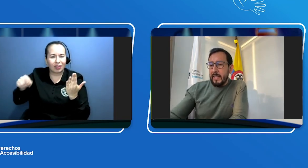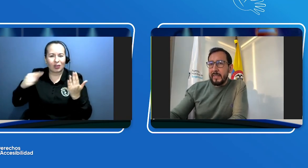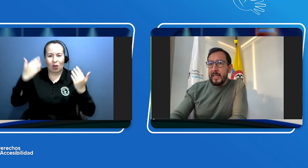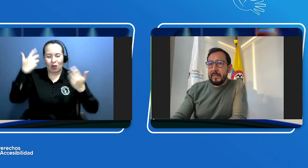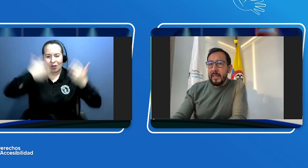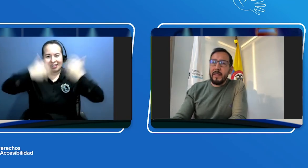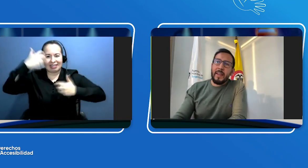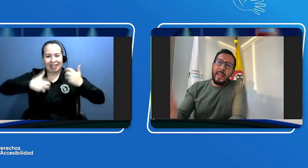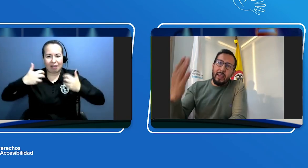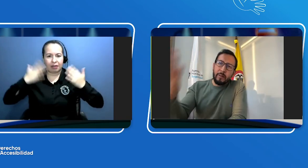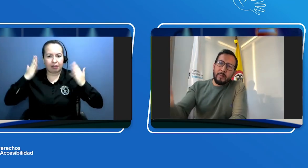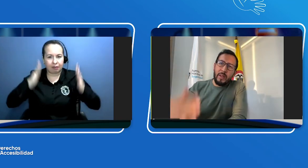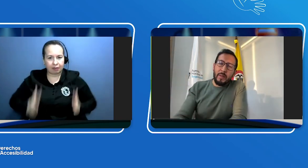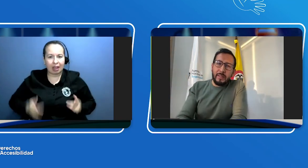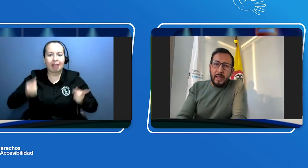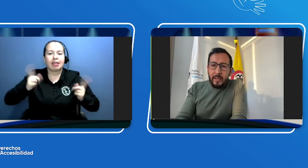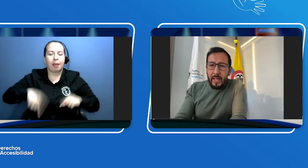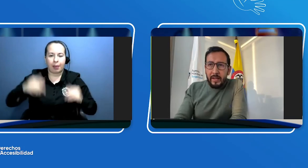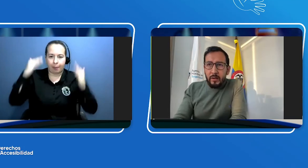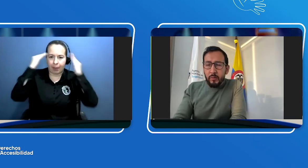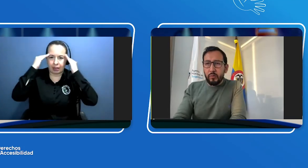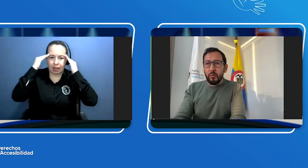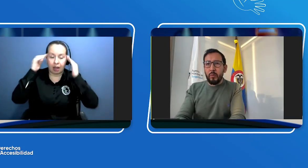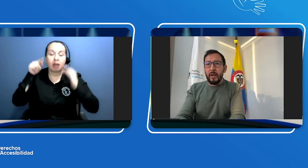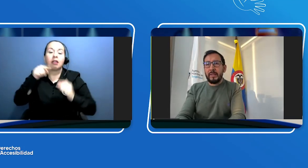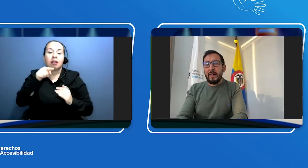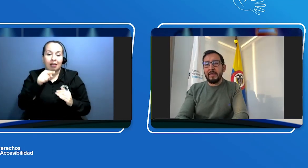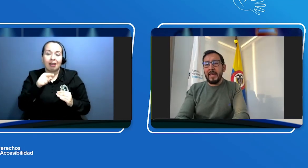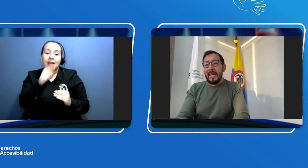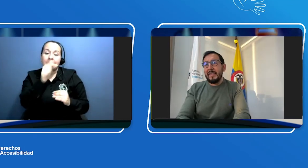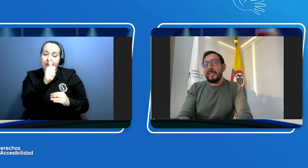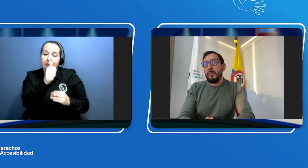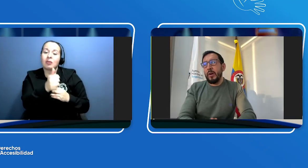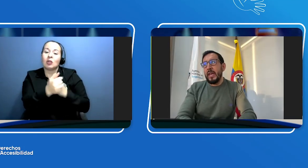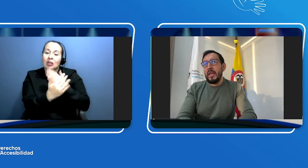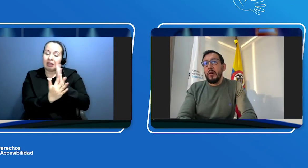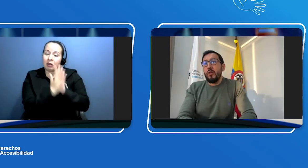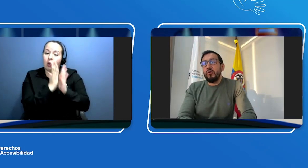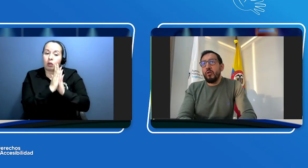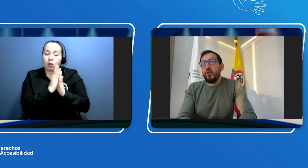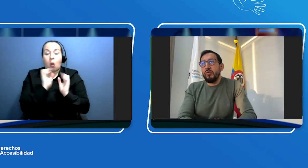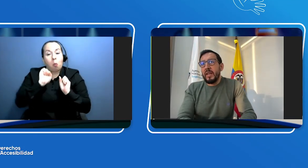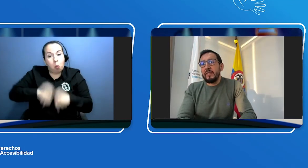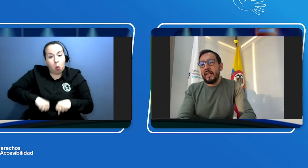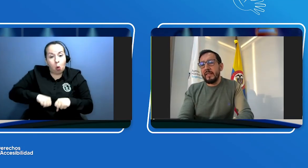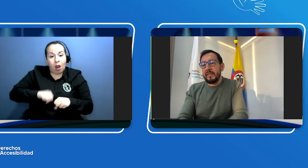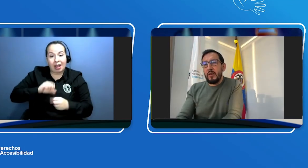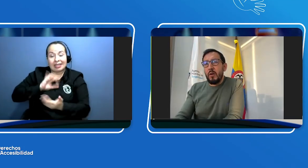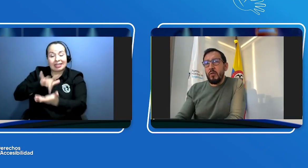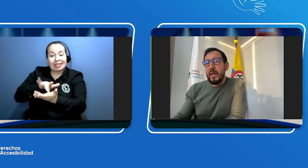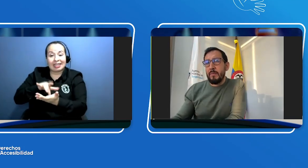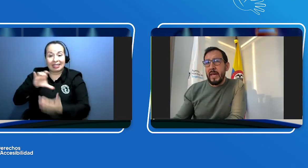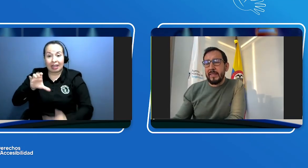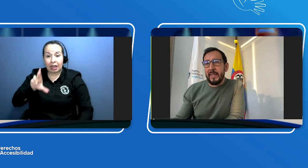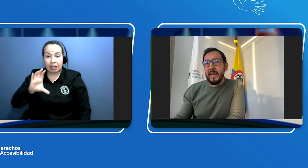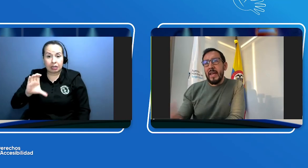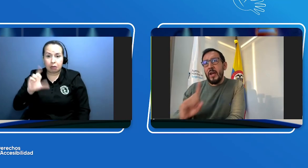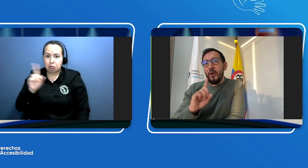CRC efectivamente Henry como tú lo planteabas se puede ir no solo un CRC sino una IPS no